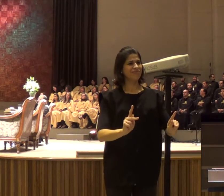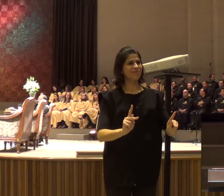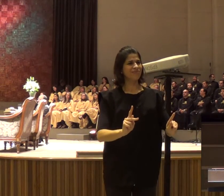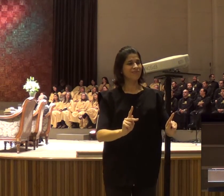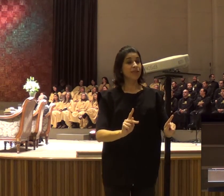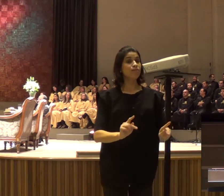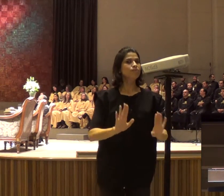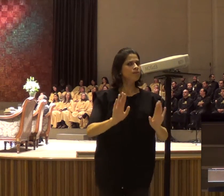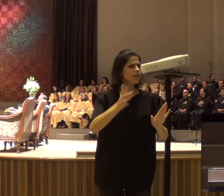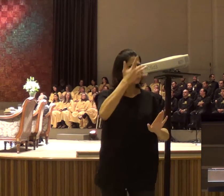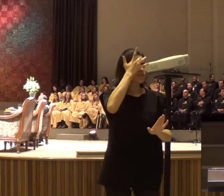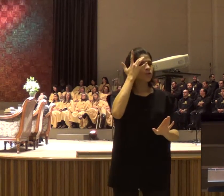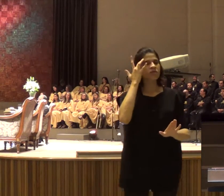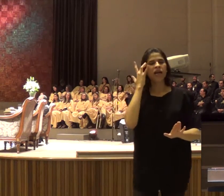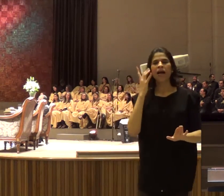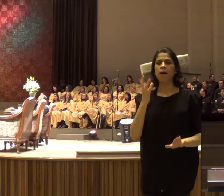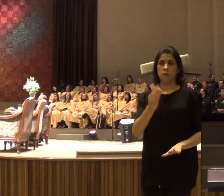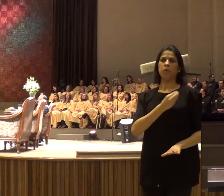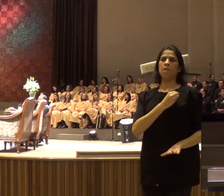tem gente que diz assim, eu estou em pecado, mas eu estou em paz,